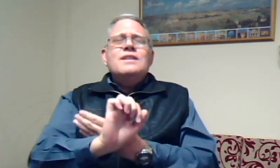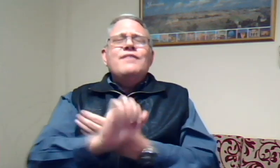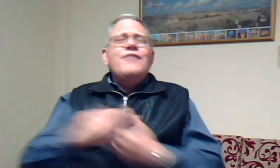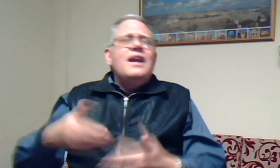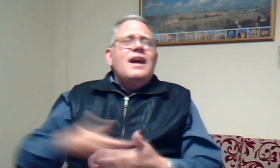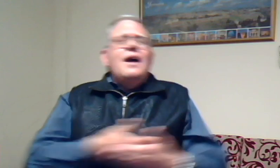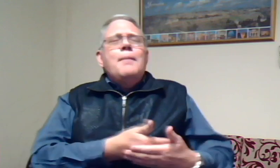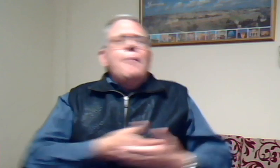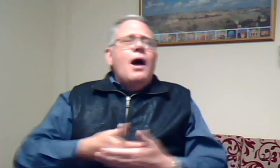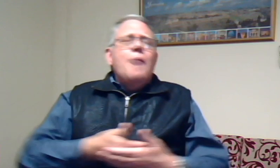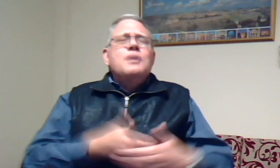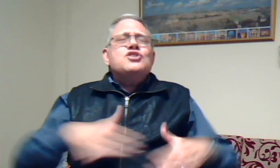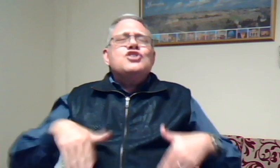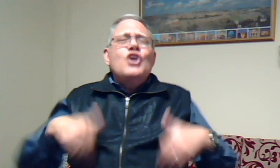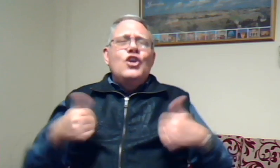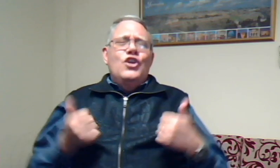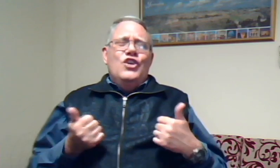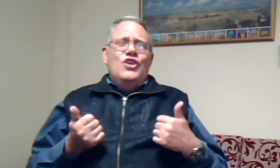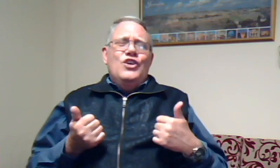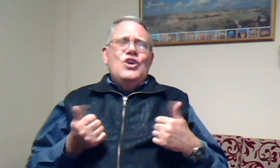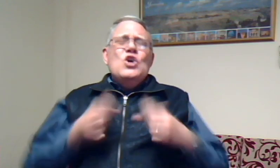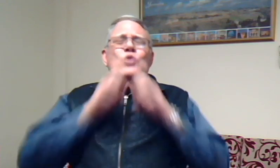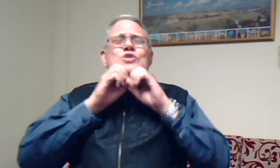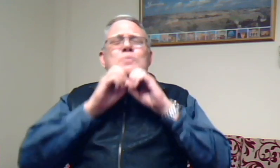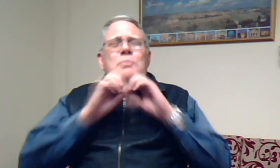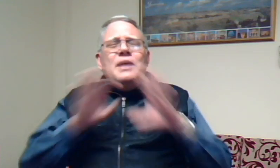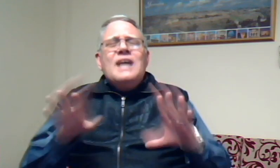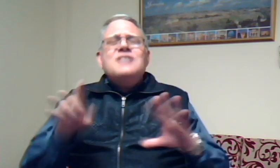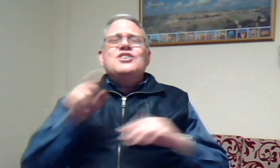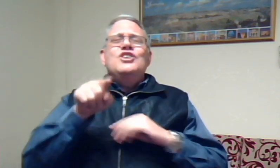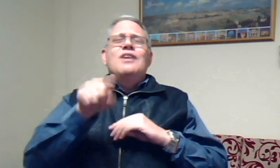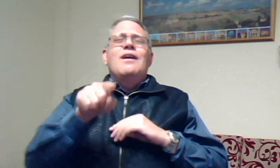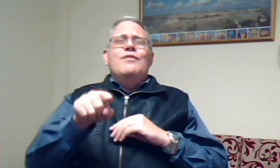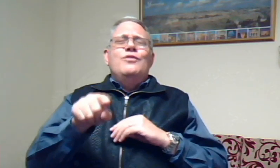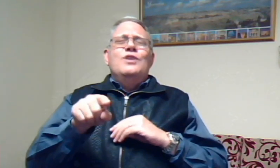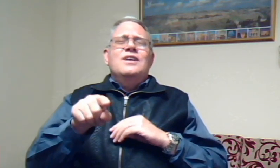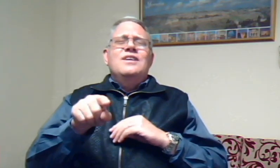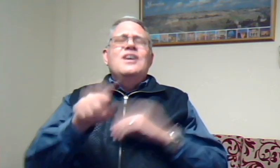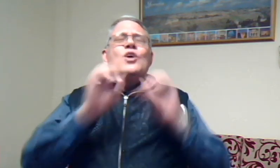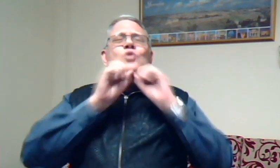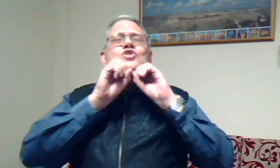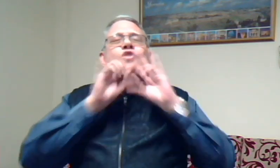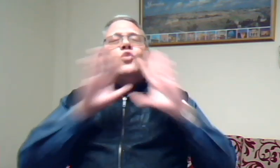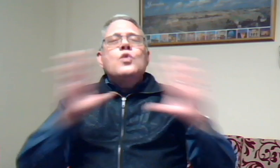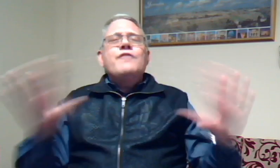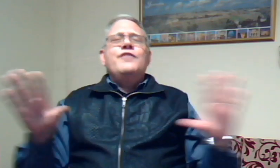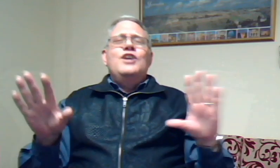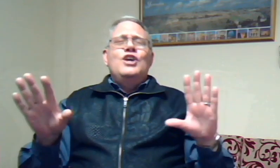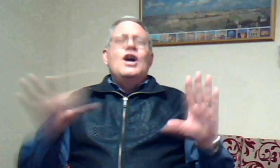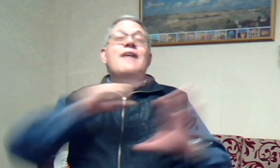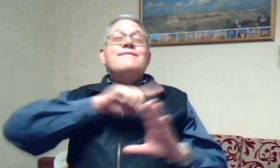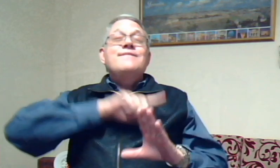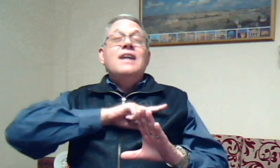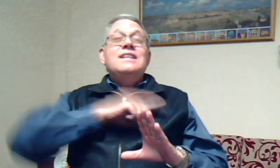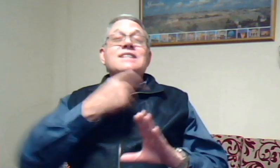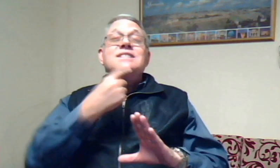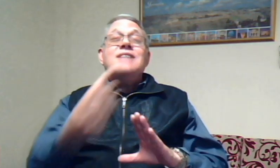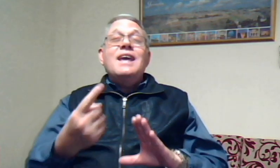van een babas soon. ons prijs u daarvoor. Ons loof u. Want dit sê